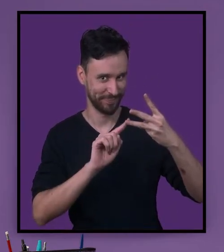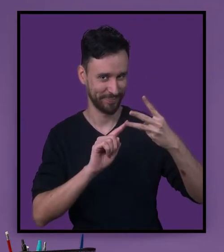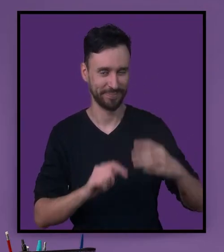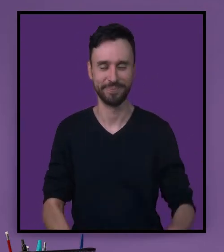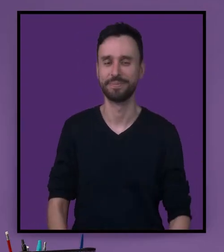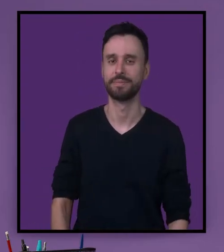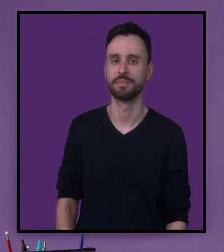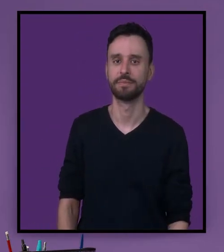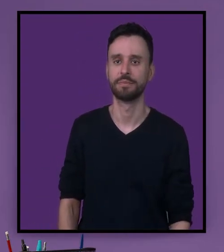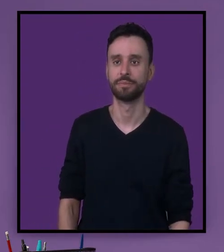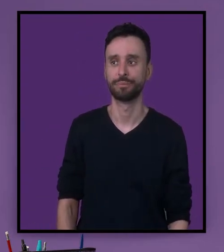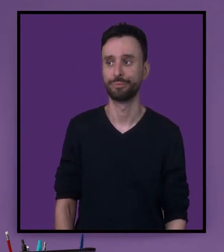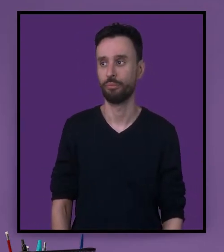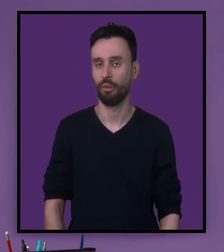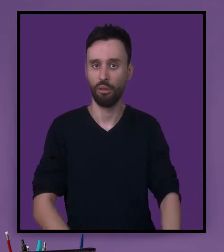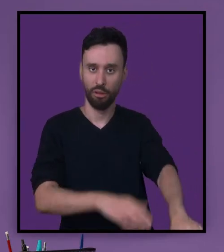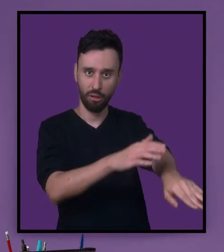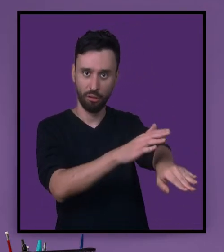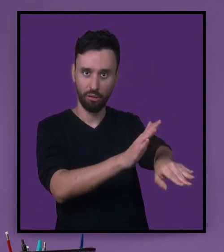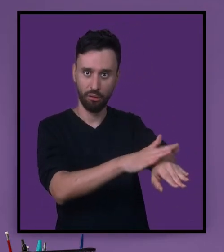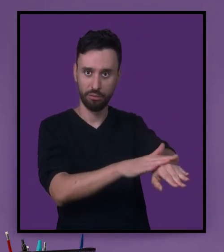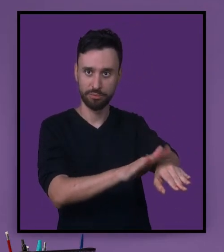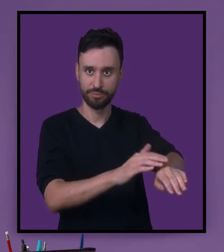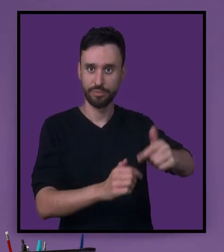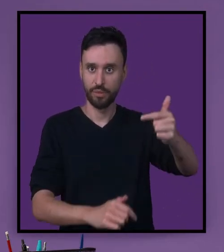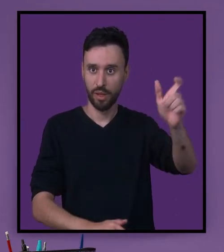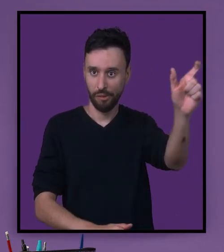Fulano de tal faltou com a verdade.